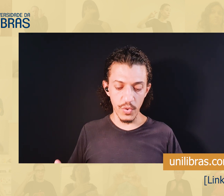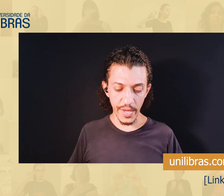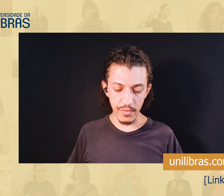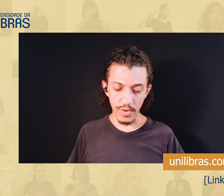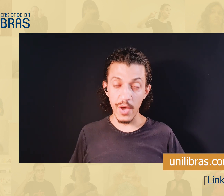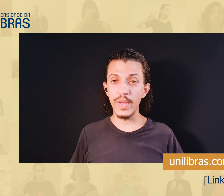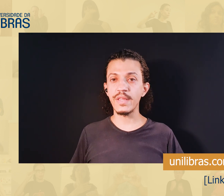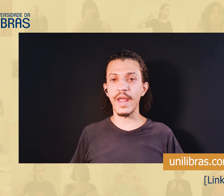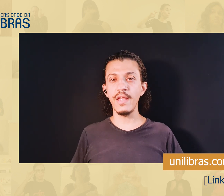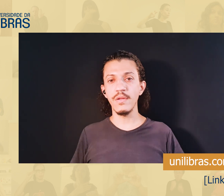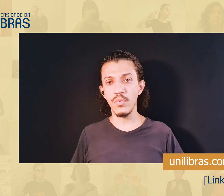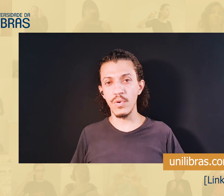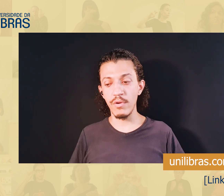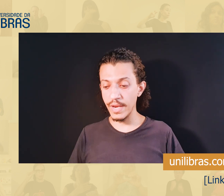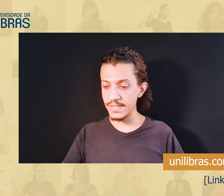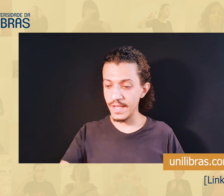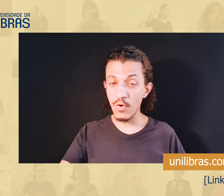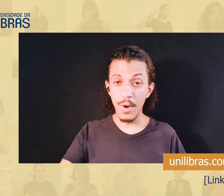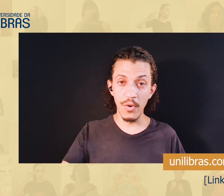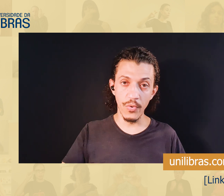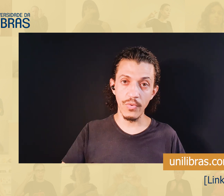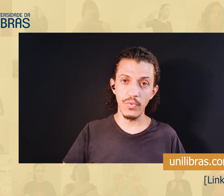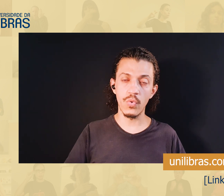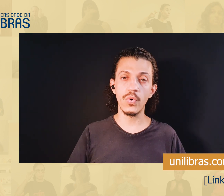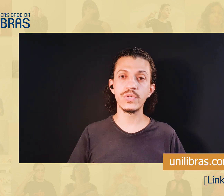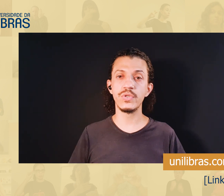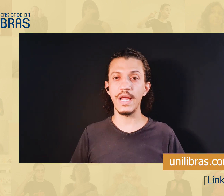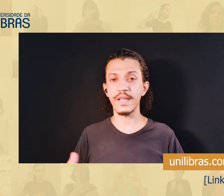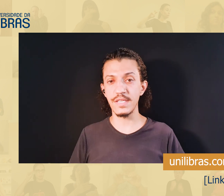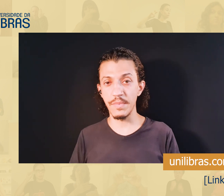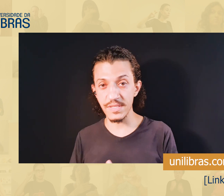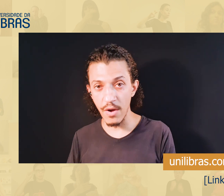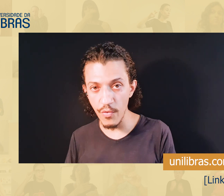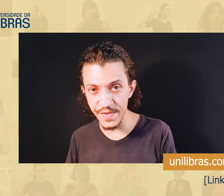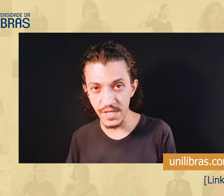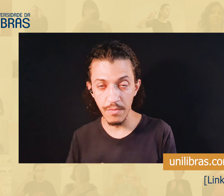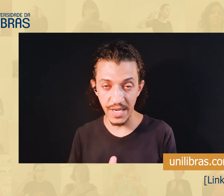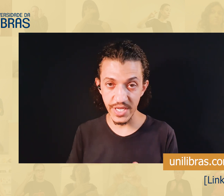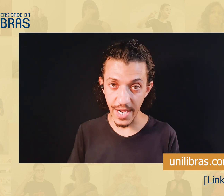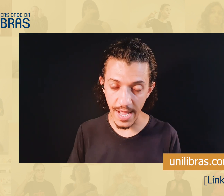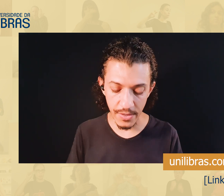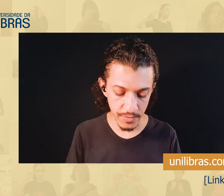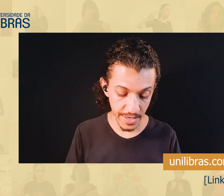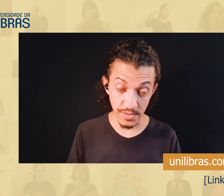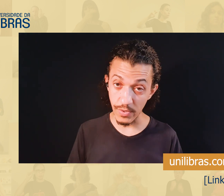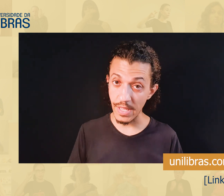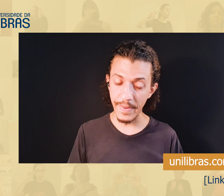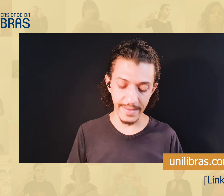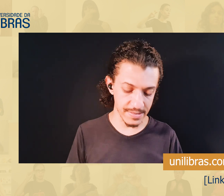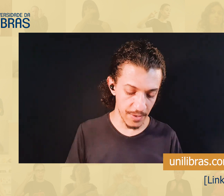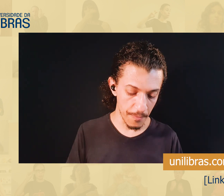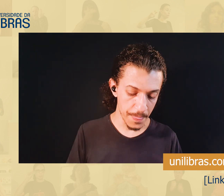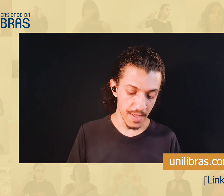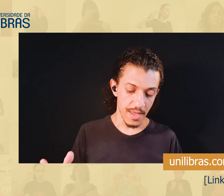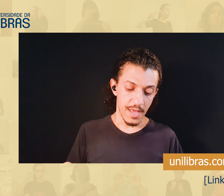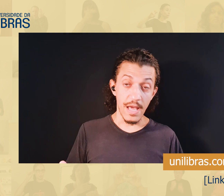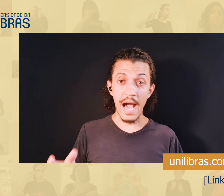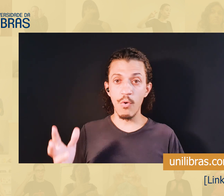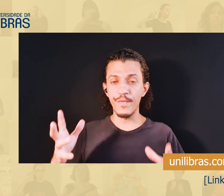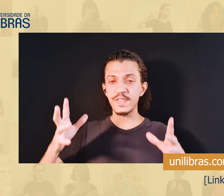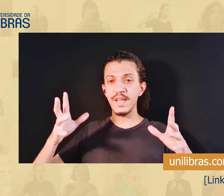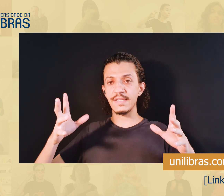2008, eu entrei, ingressei como aluno no curso de Letras Libras da UFSC, bacharelado, tradução e interpretação.